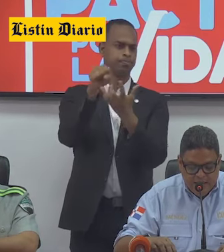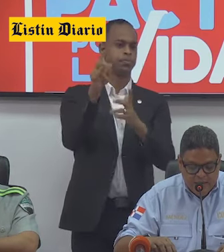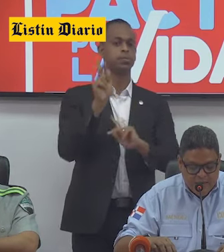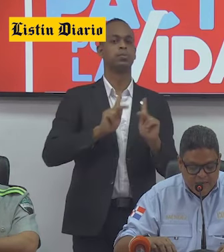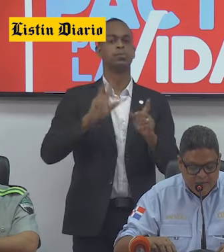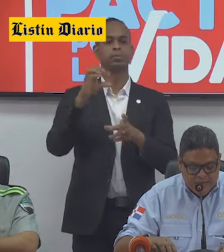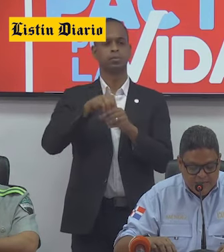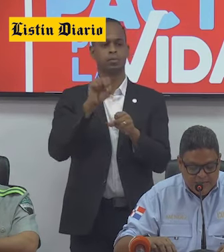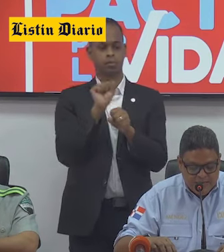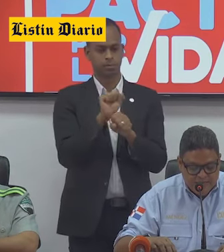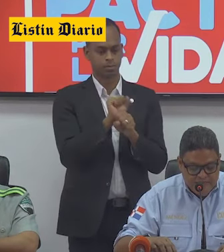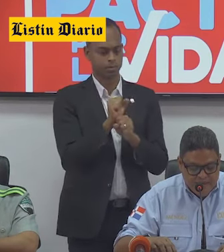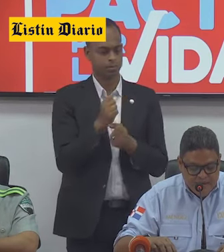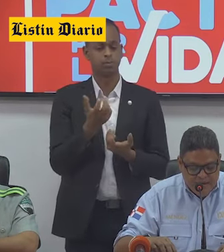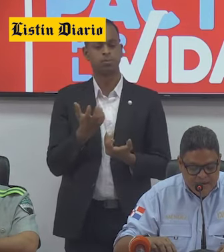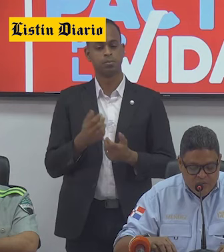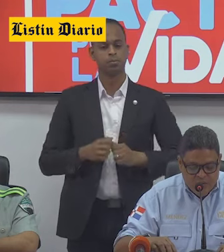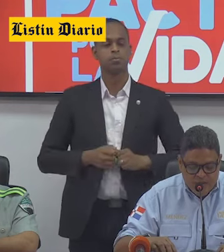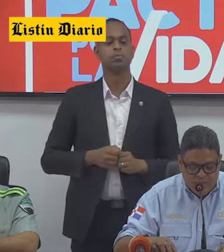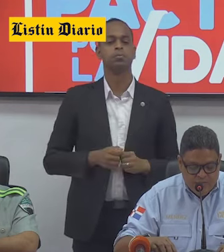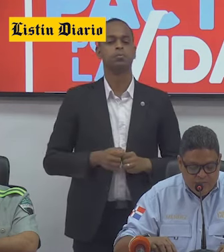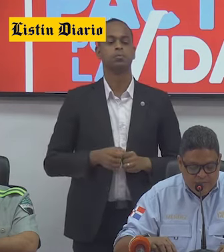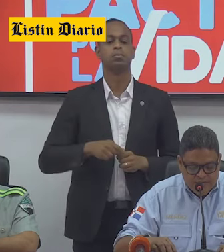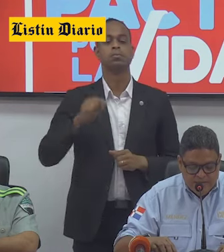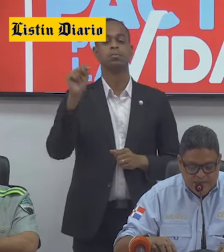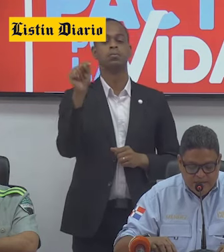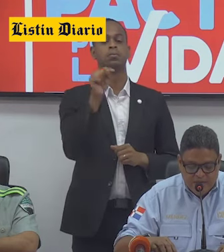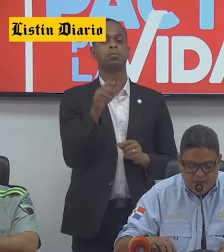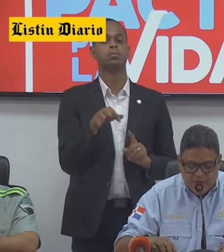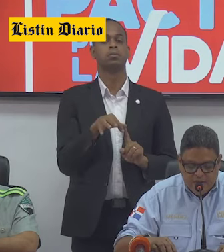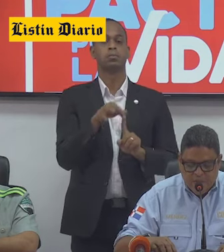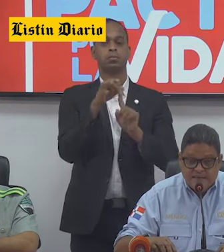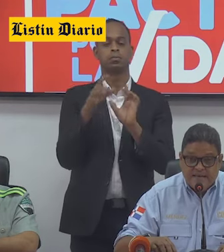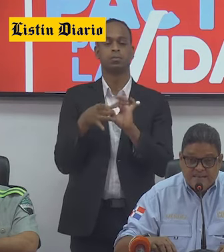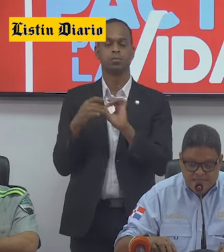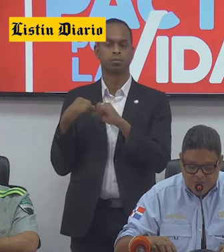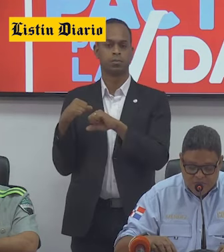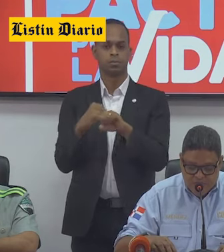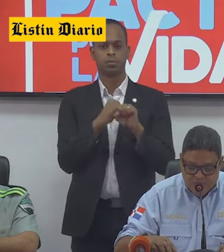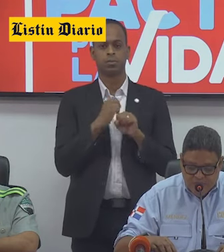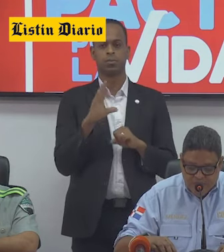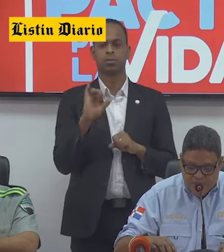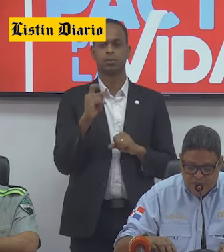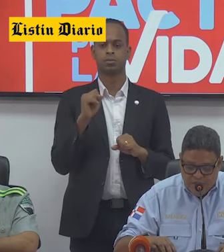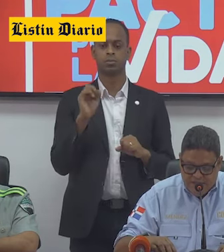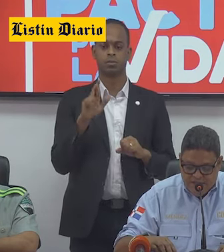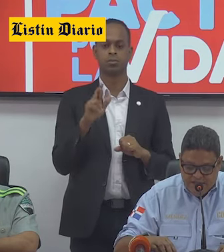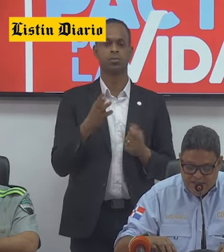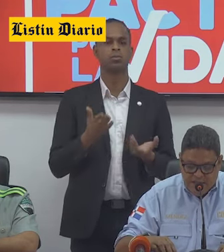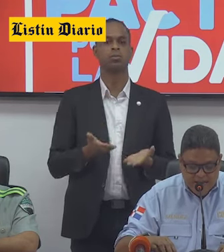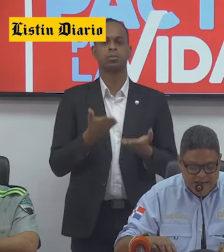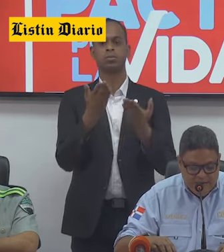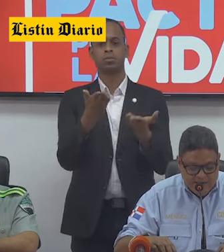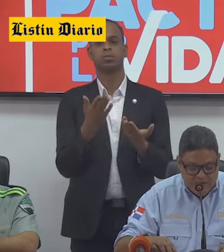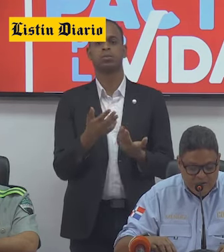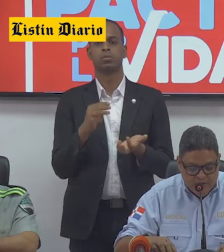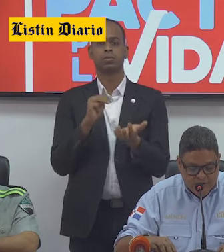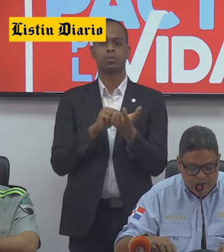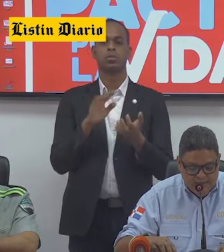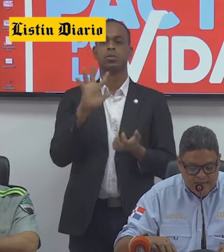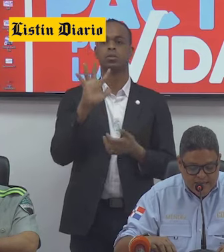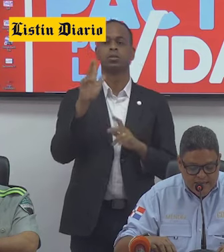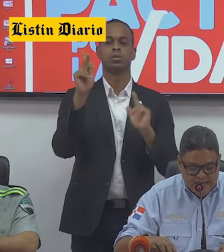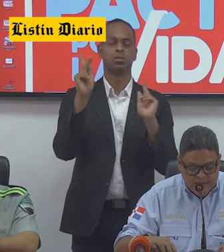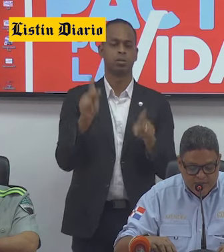labora en el operativo. El Cuerpo Especializado de Seguridad Turística, SESTUR, ofreció asistencia médica a cinco